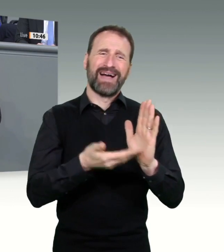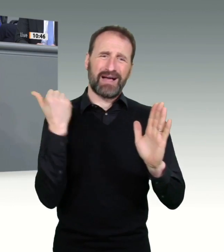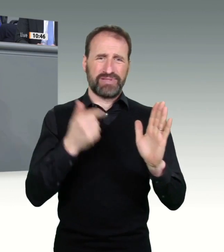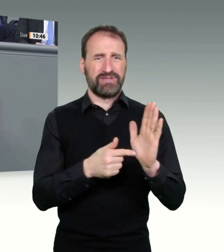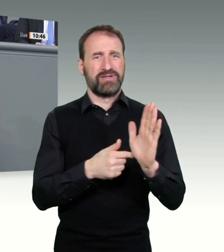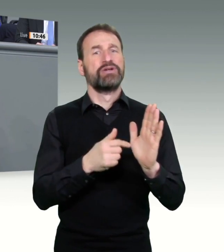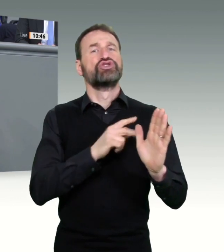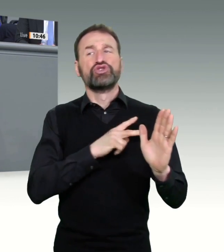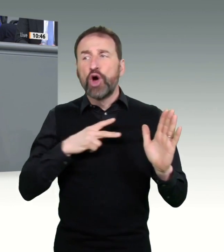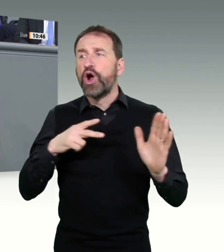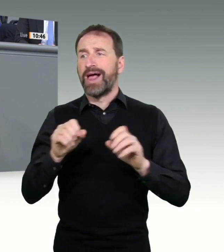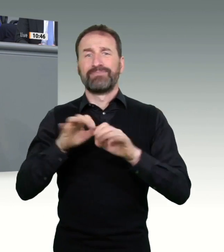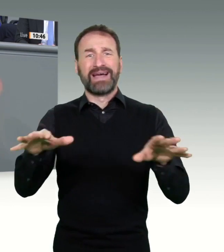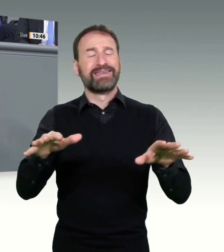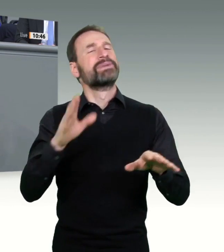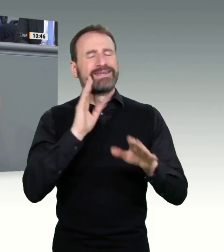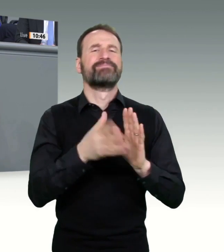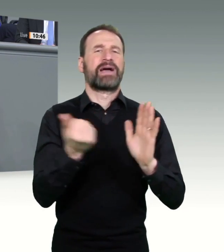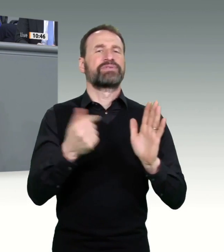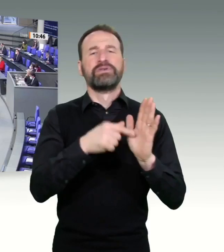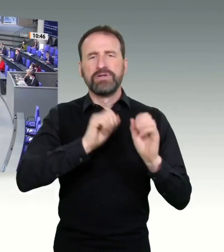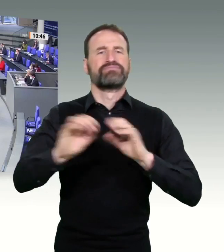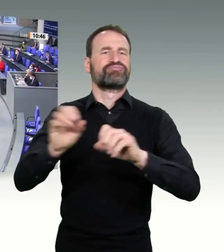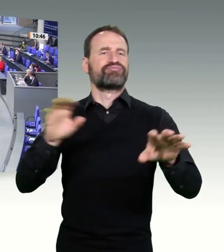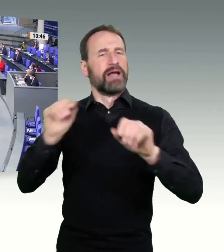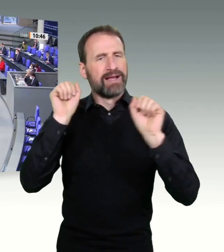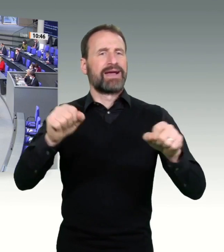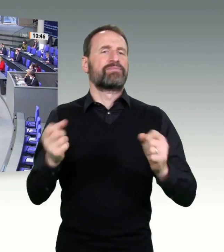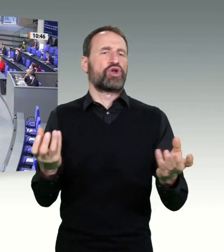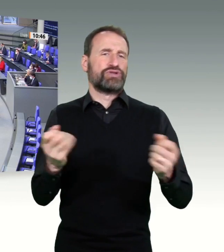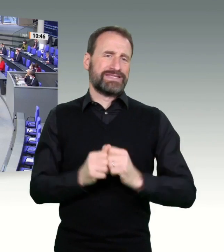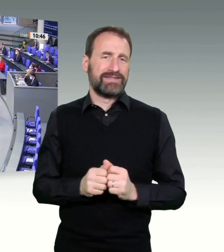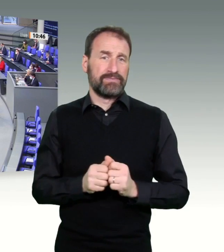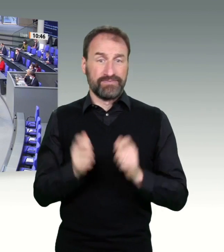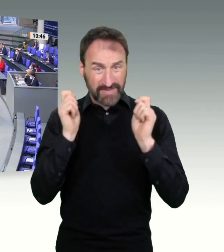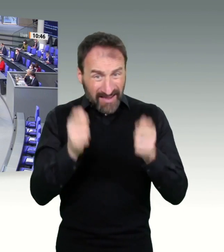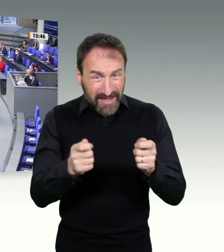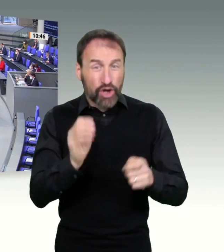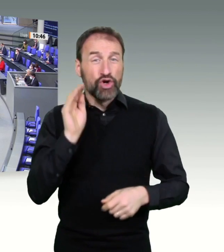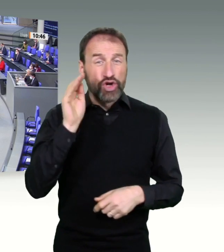Blockadehaltung aufzugeben, im Interesse der Menschen in den armen Ländern, aber auch in unserem eigenen Interesse.